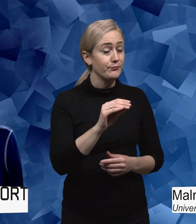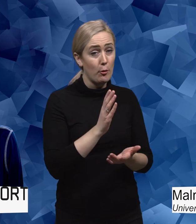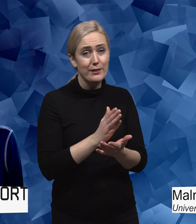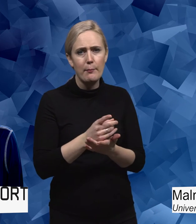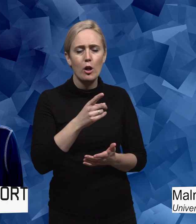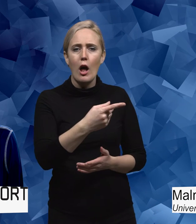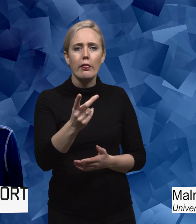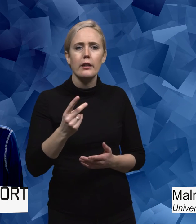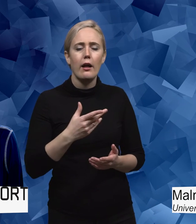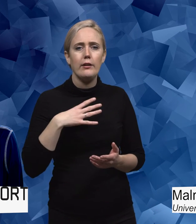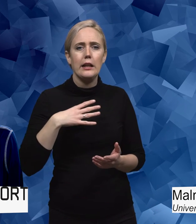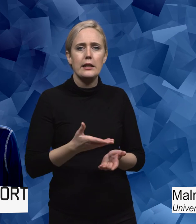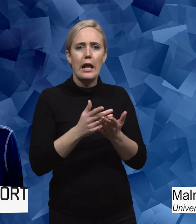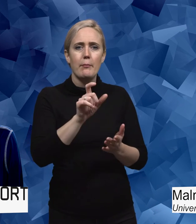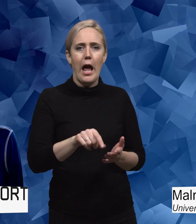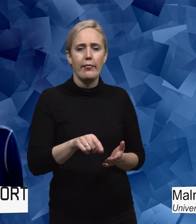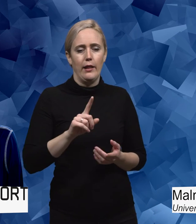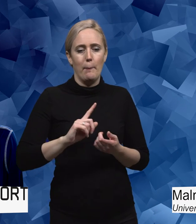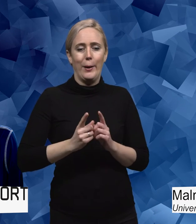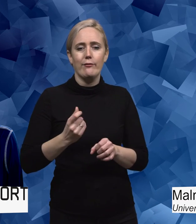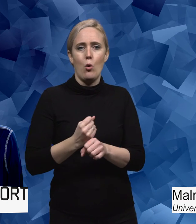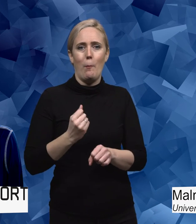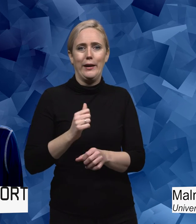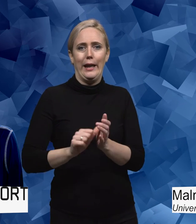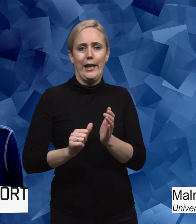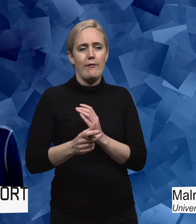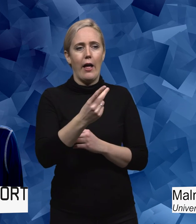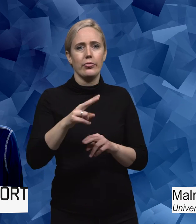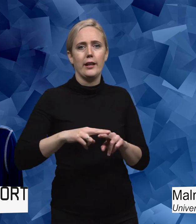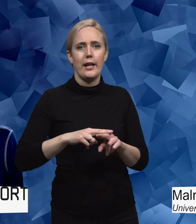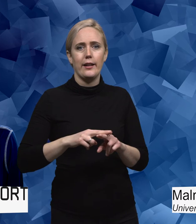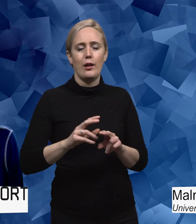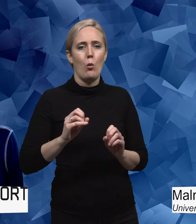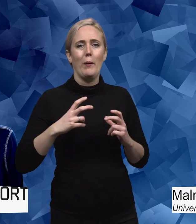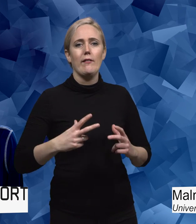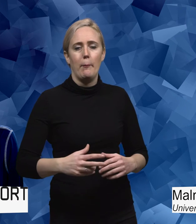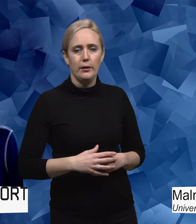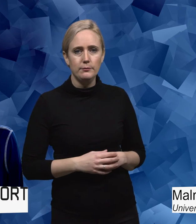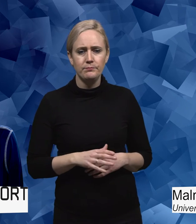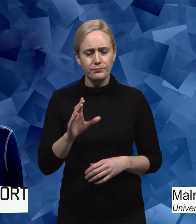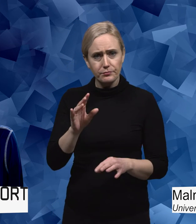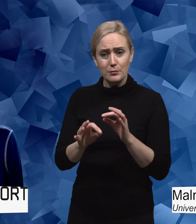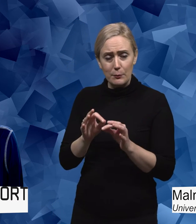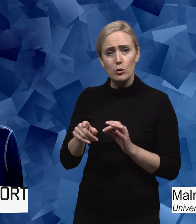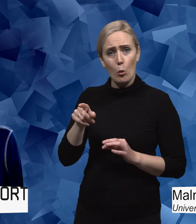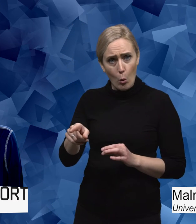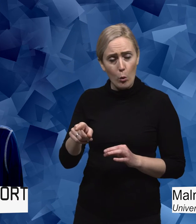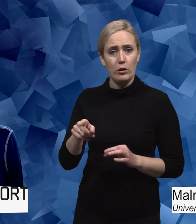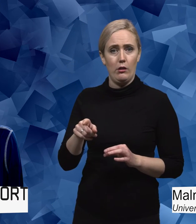jobbig elev. De kände sig obekväma med henne. Ja, Hon blev en jobbig elev. Och det blir ju lätt så om man är helt